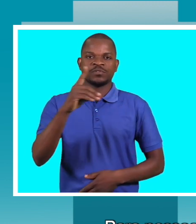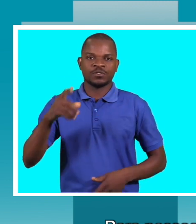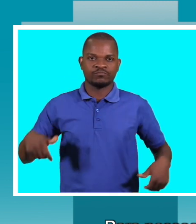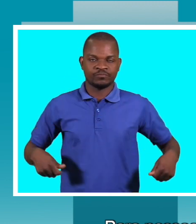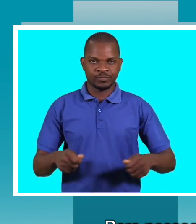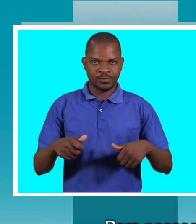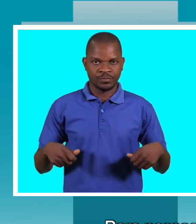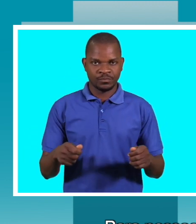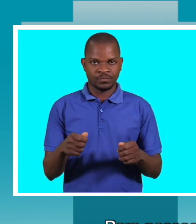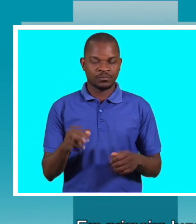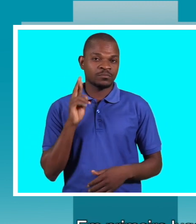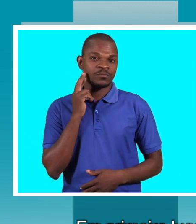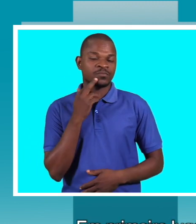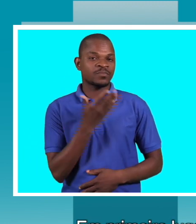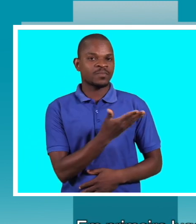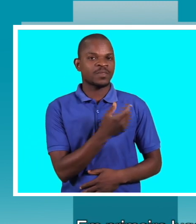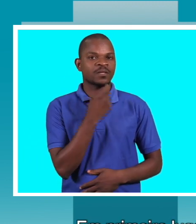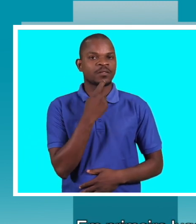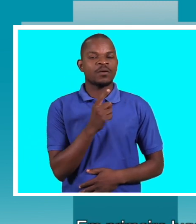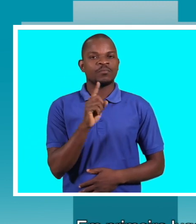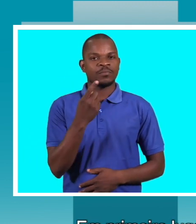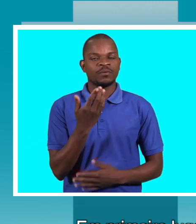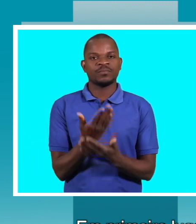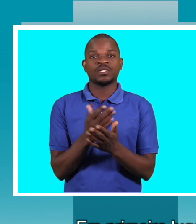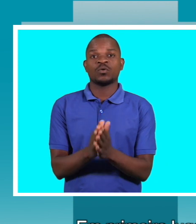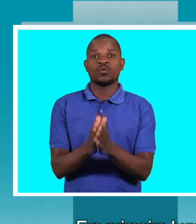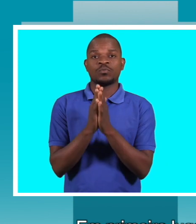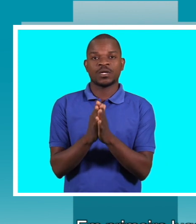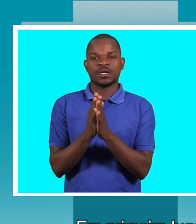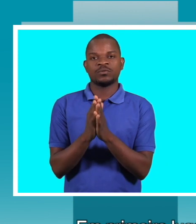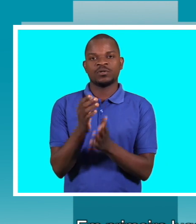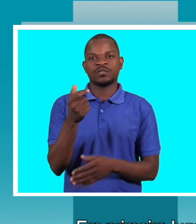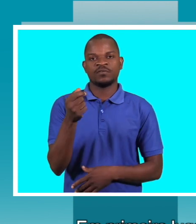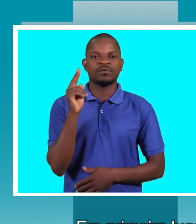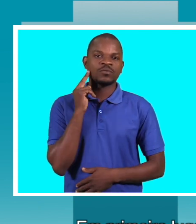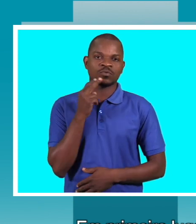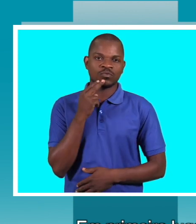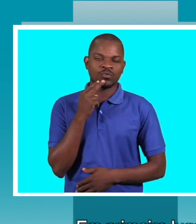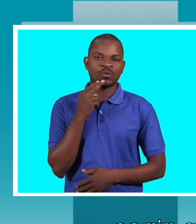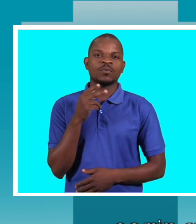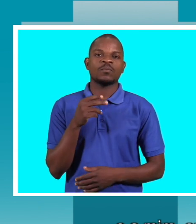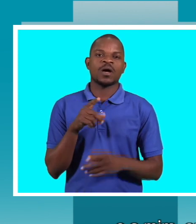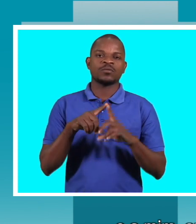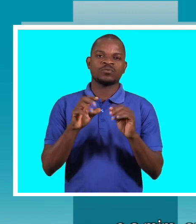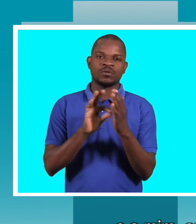usando cadeira de rodas. Em primeiro lugar, agradecer por esta oportunidade que a TV Surdo dá à MoDefa, e a mim em particular,